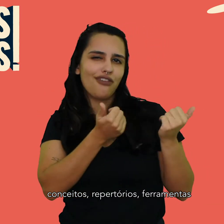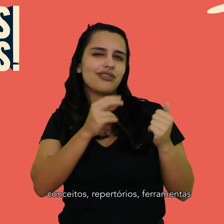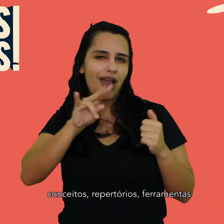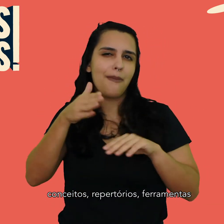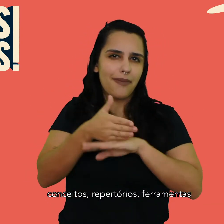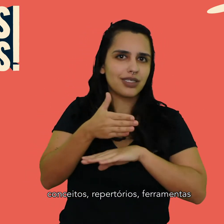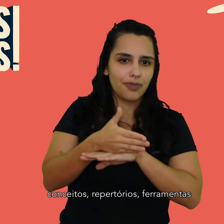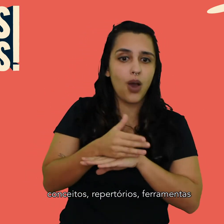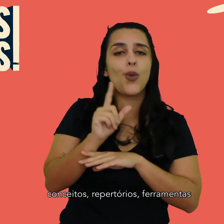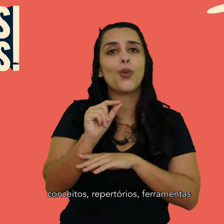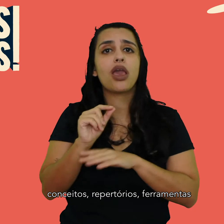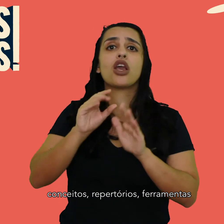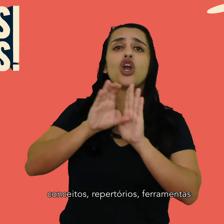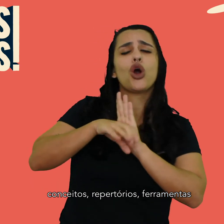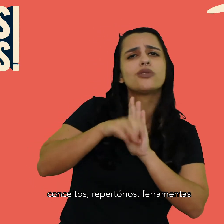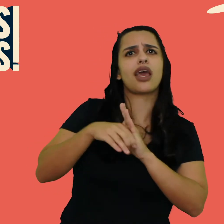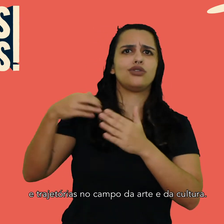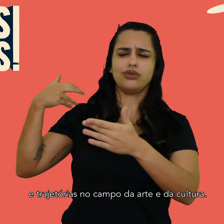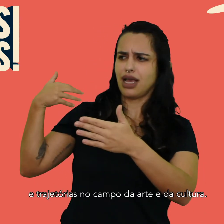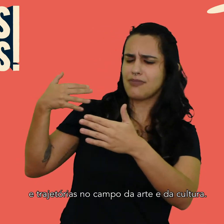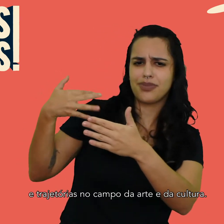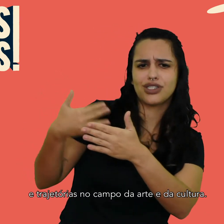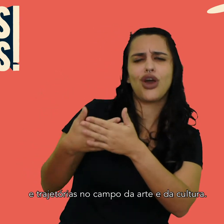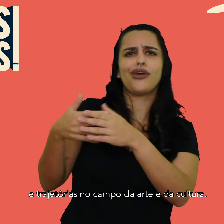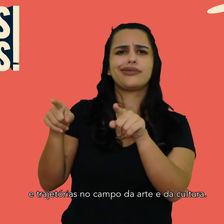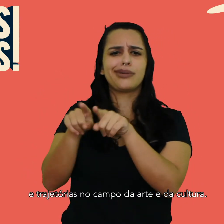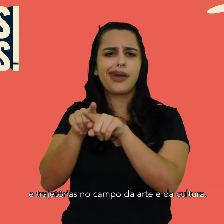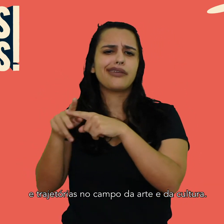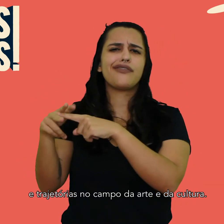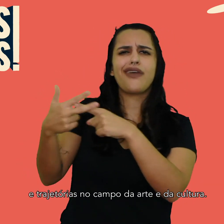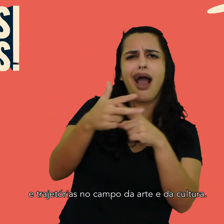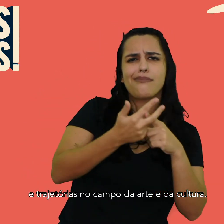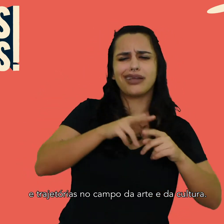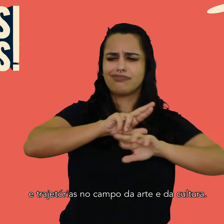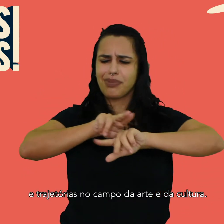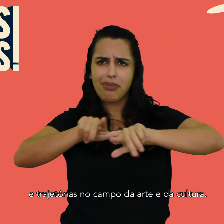repertórios, ferramentas e trajetórias no campo da arte e da cultura.